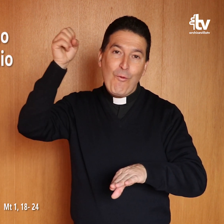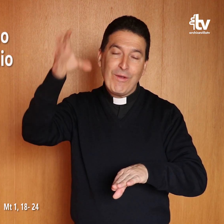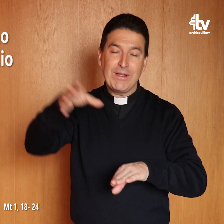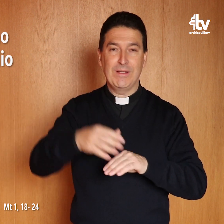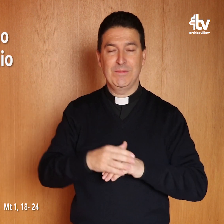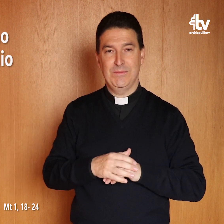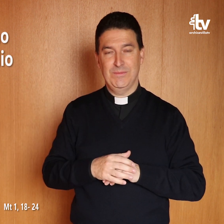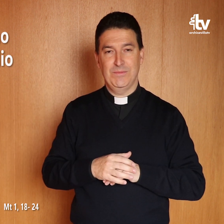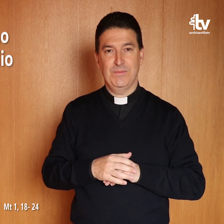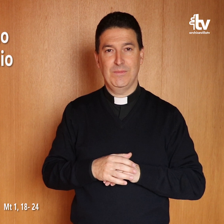medio del profeta.